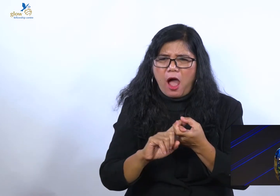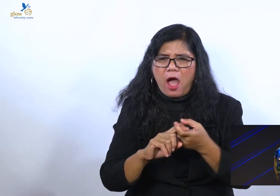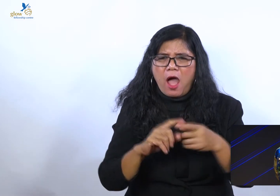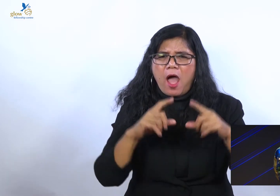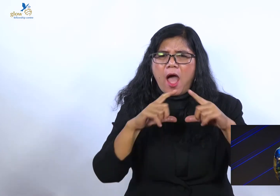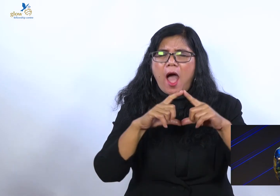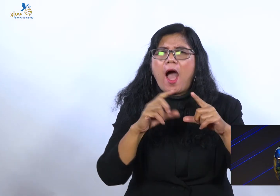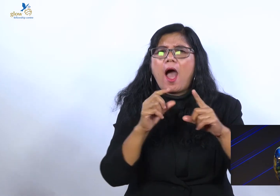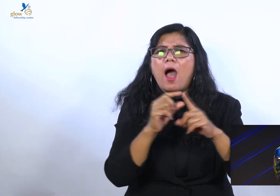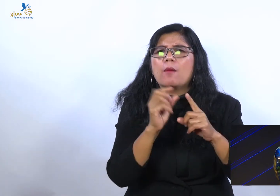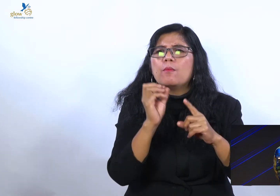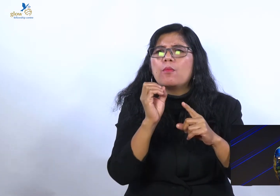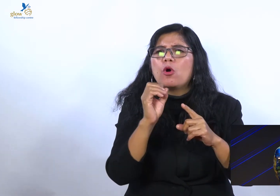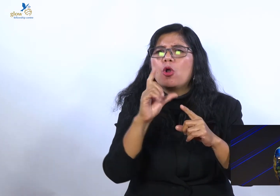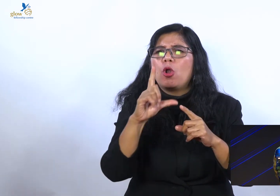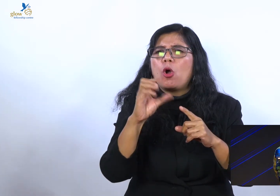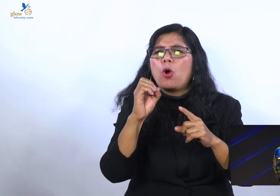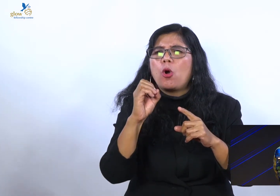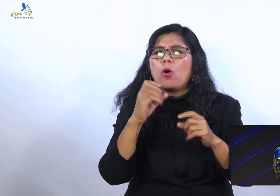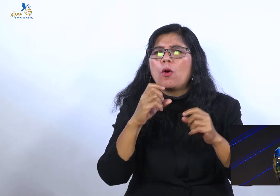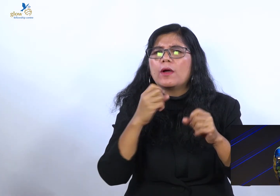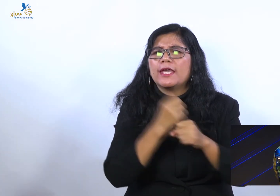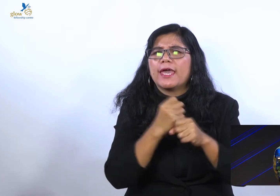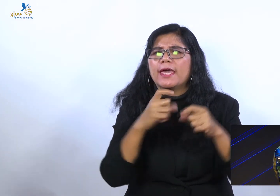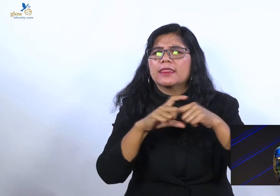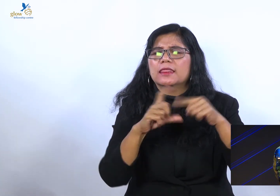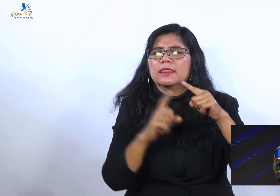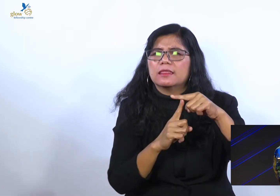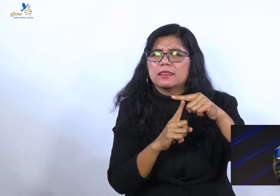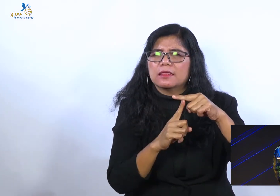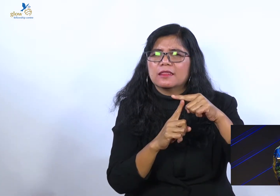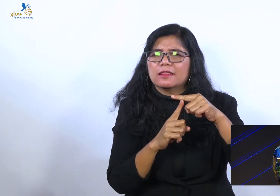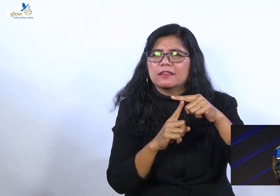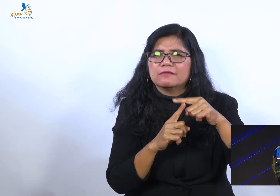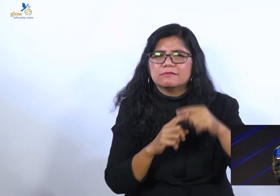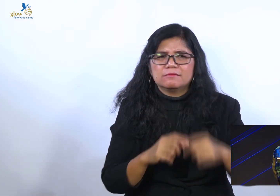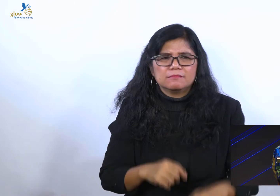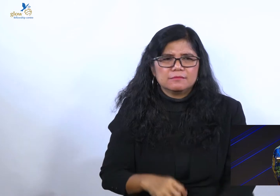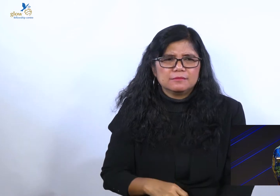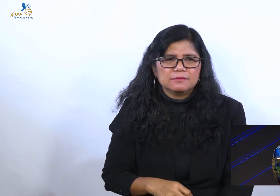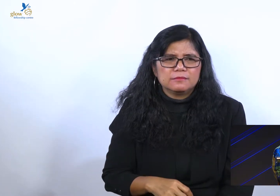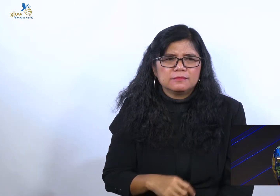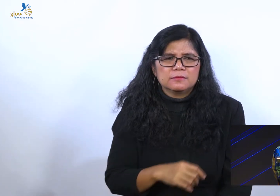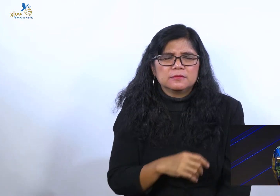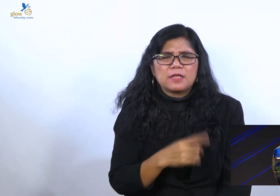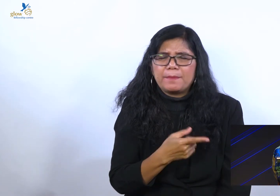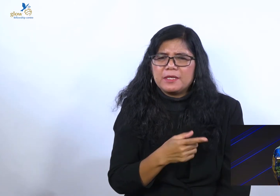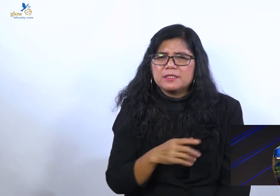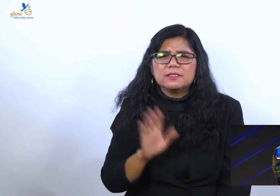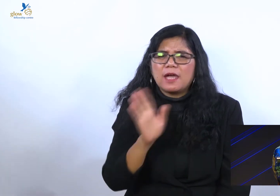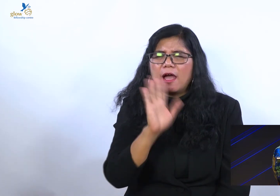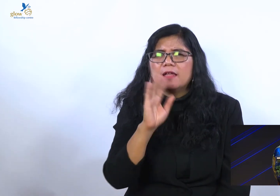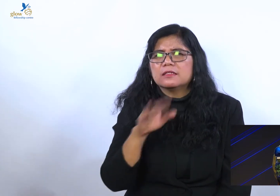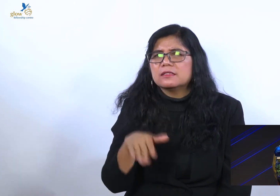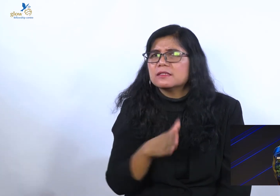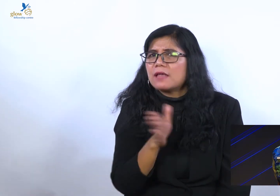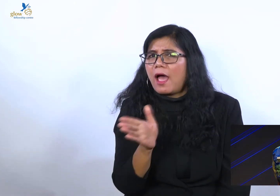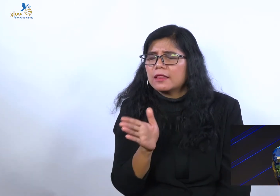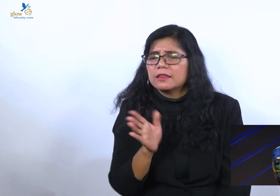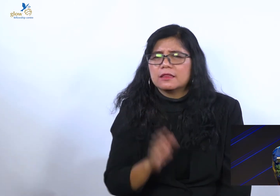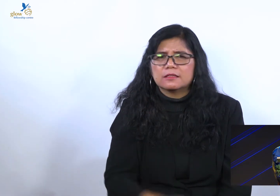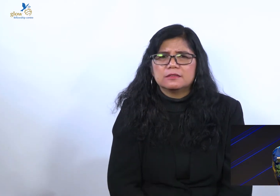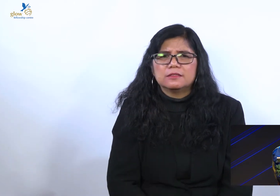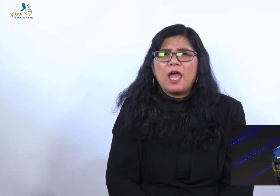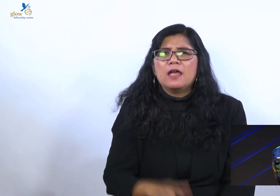dipakai Tuhan untuk menyelamatkan banyak orang. Tapi seperti apa yang Yesus katakan untuk orang Farisi? Engkau